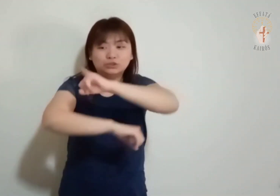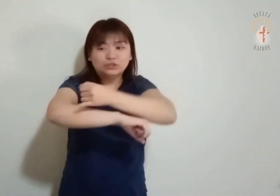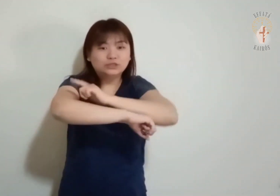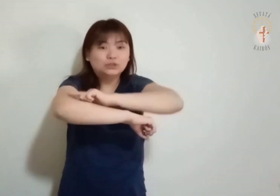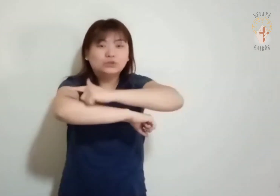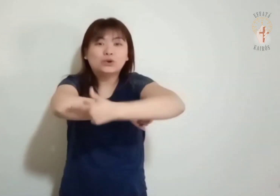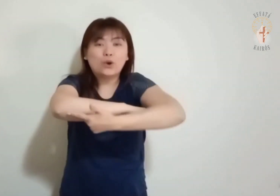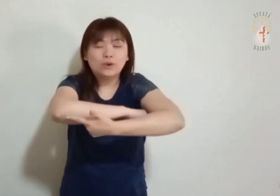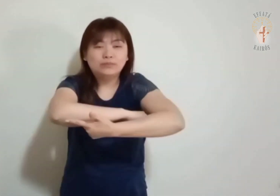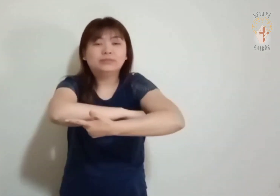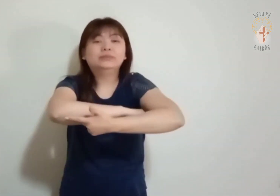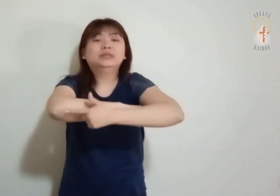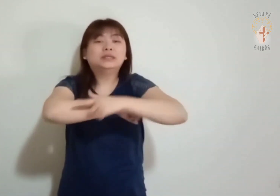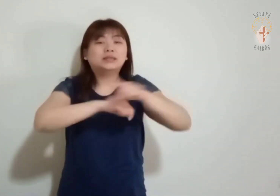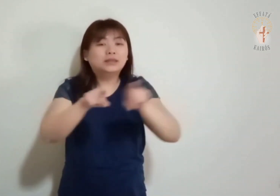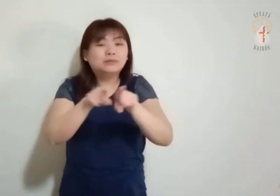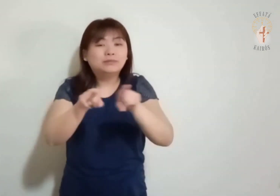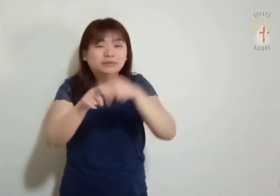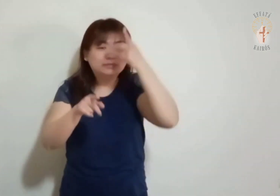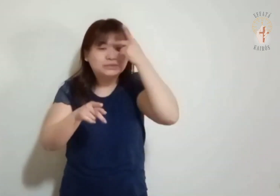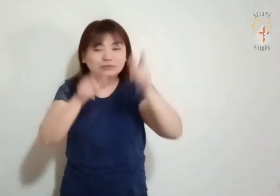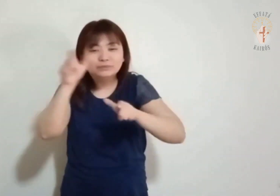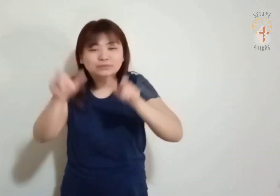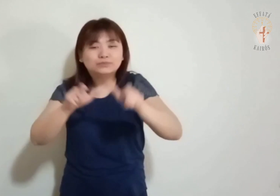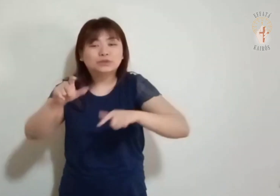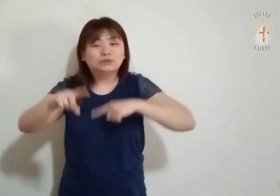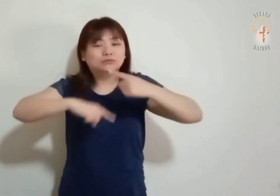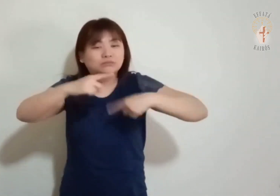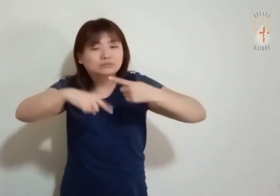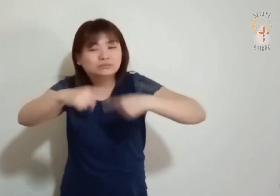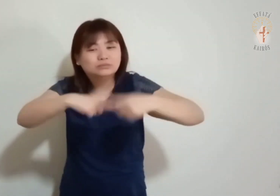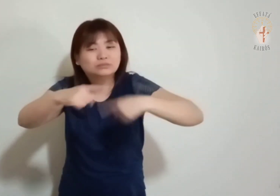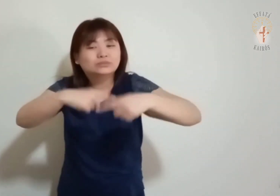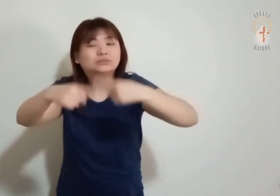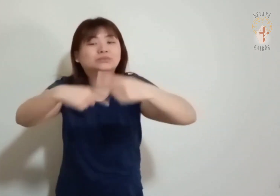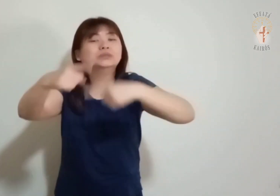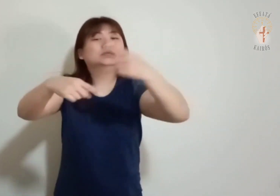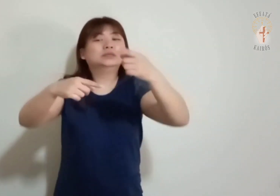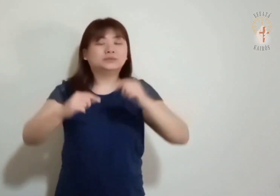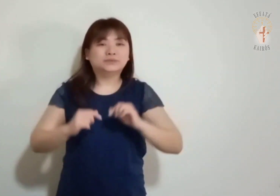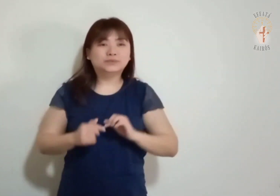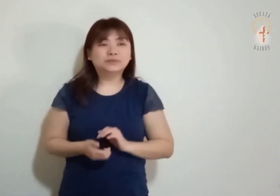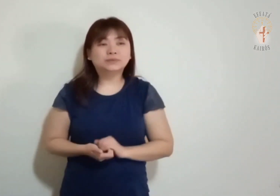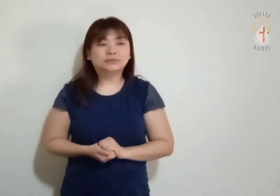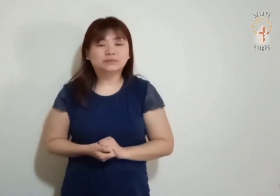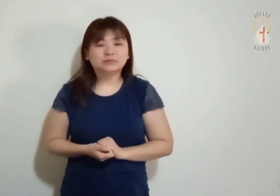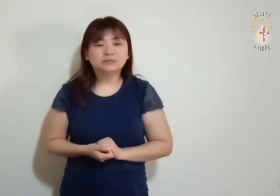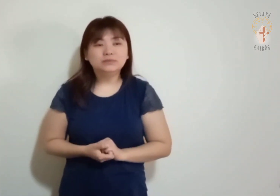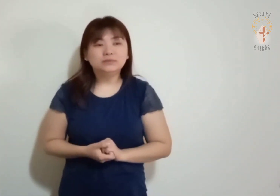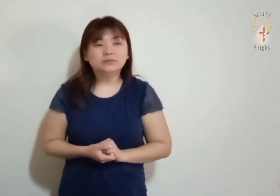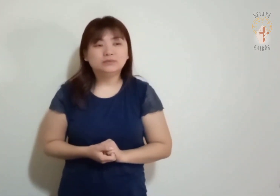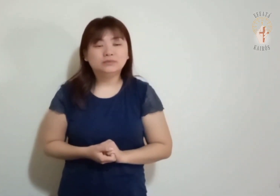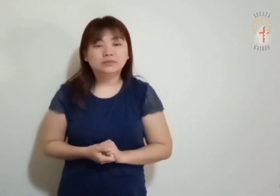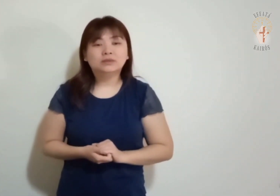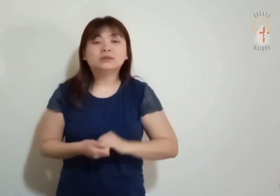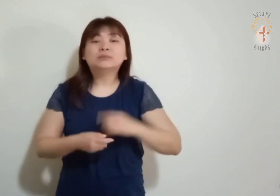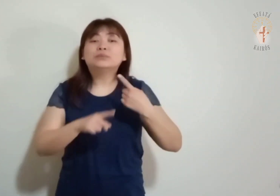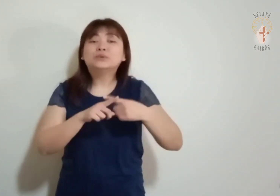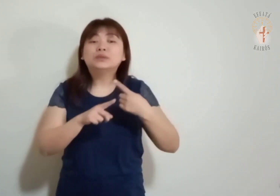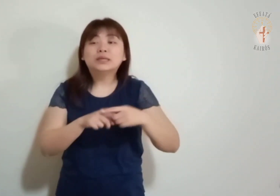Jacó, os cordeiros da mesma promessa. Pois